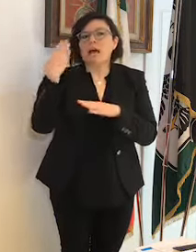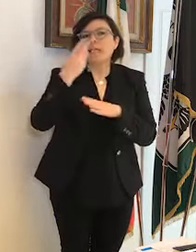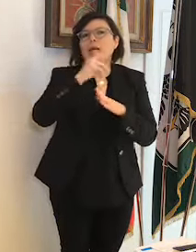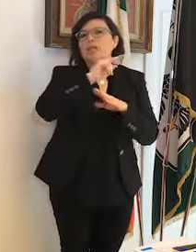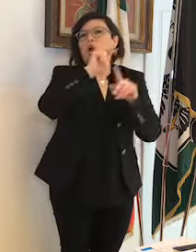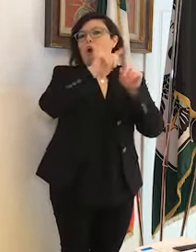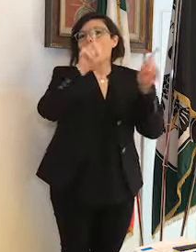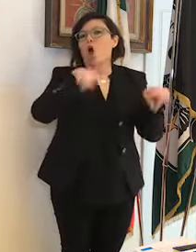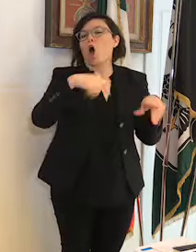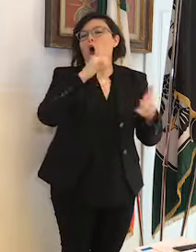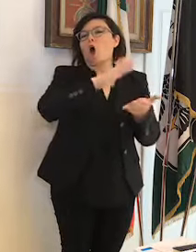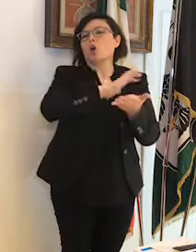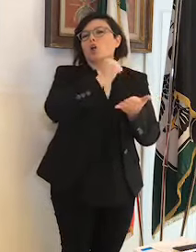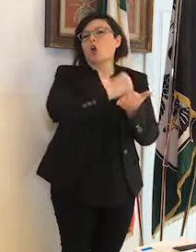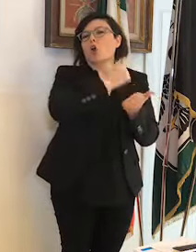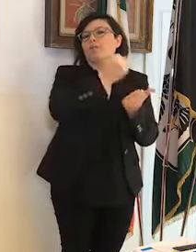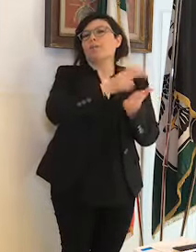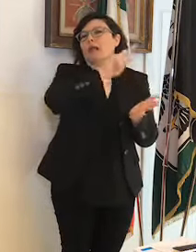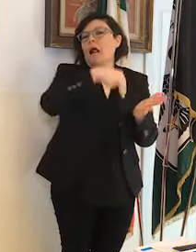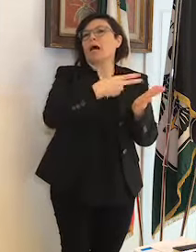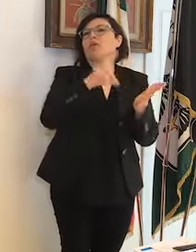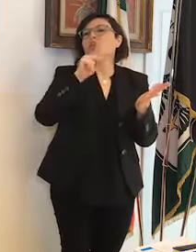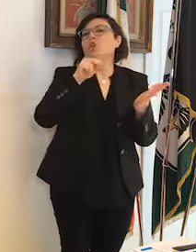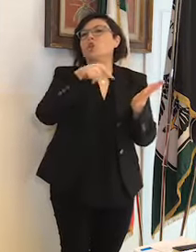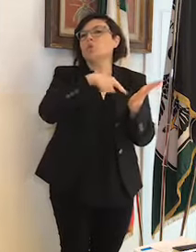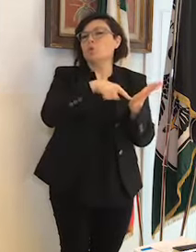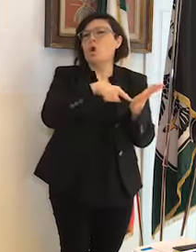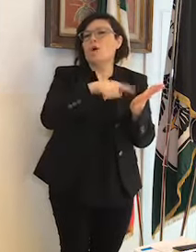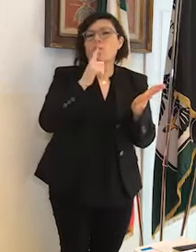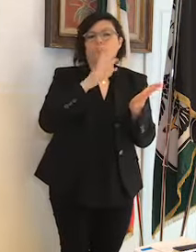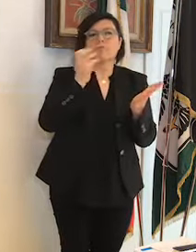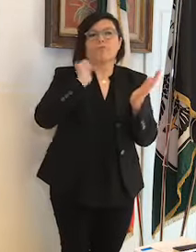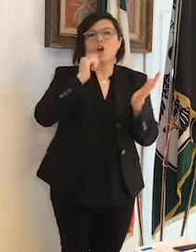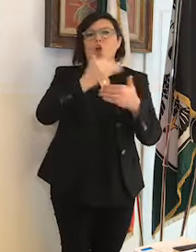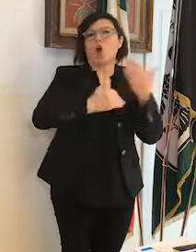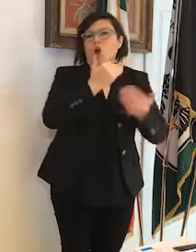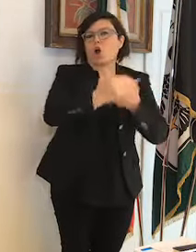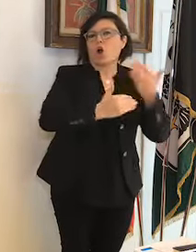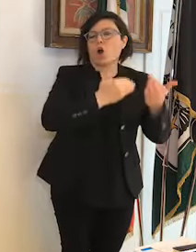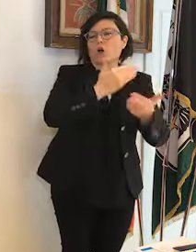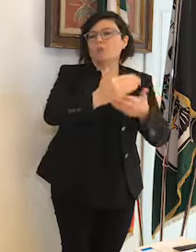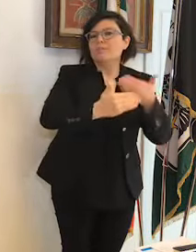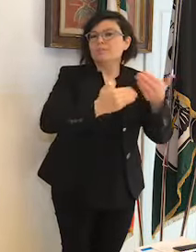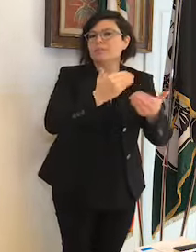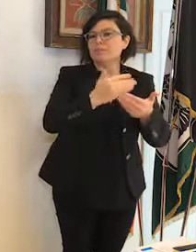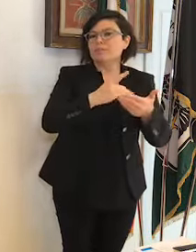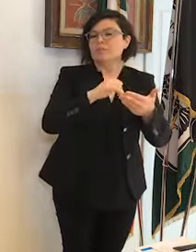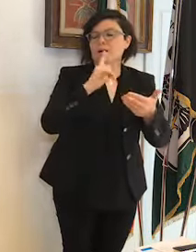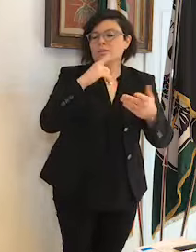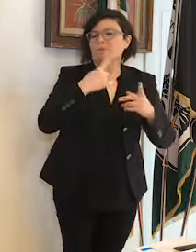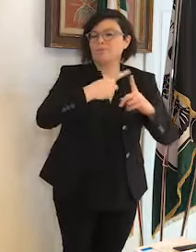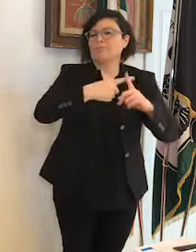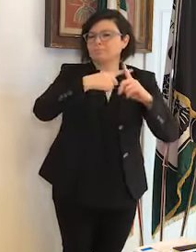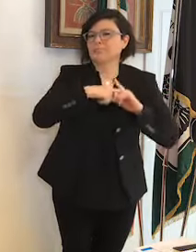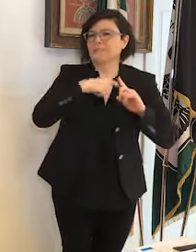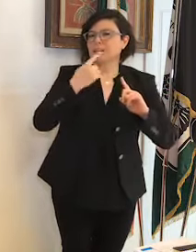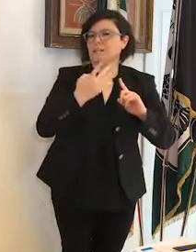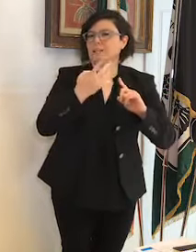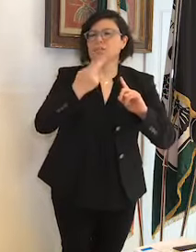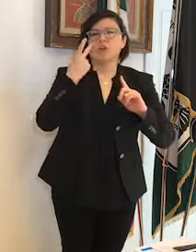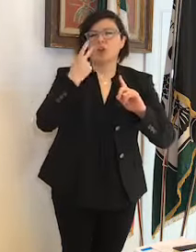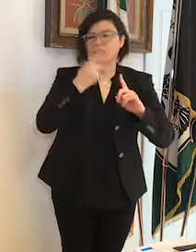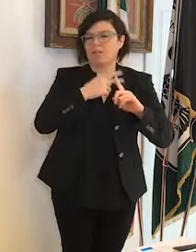contratto perché mi rimetto in pista, nonostante avrebbe potuto godersi la pensione, quindi il senso di sacrificio